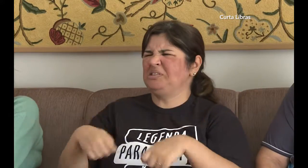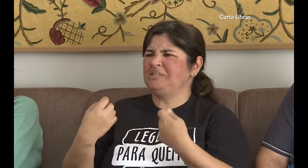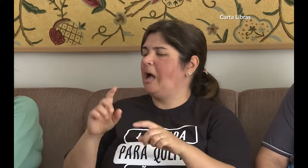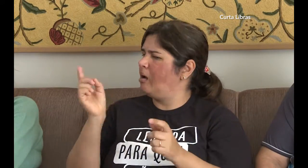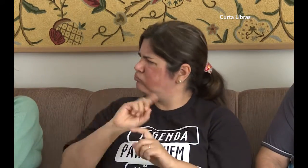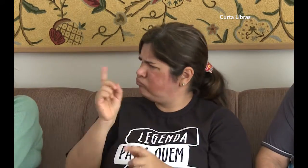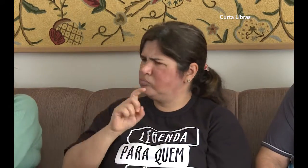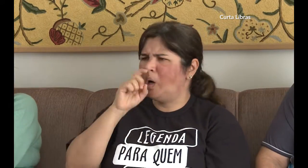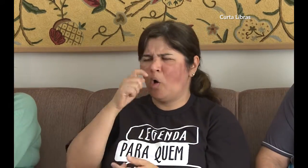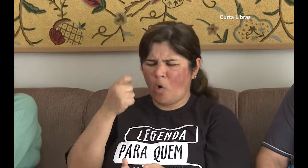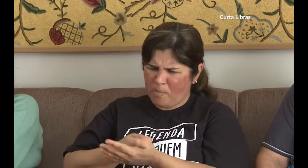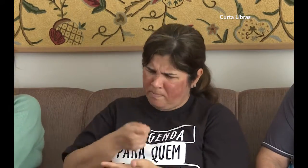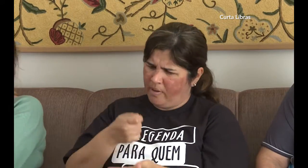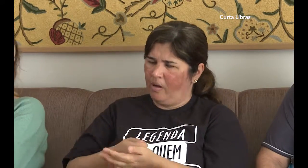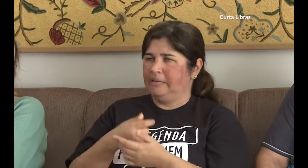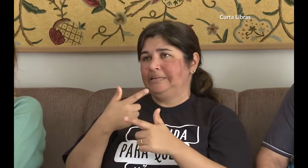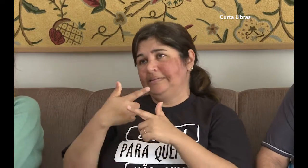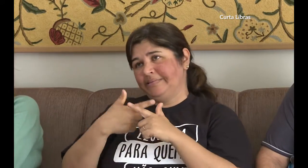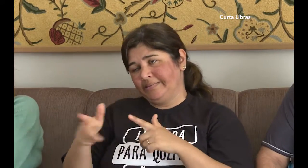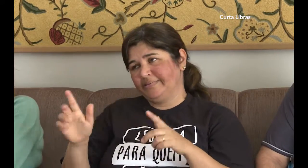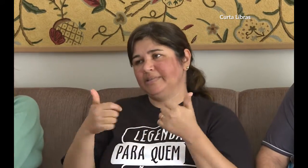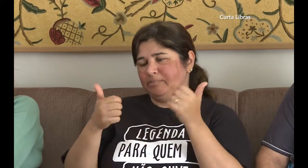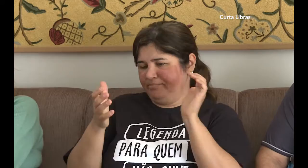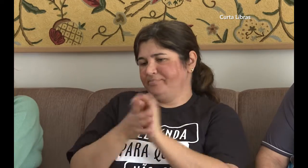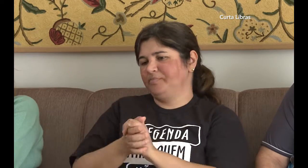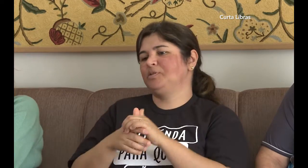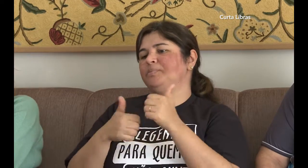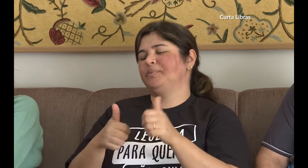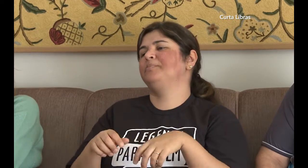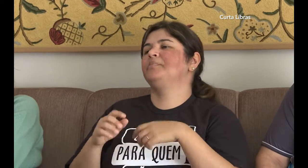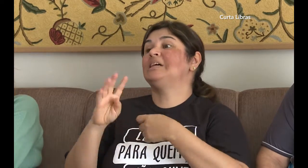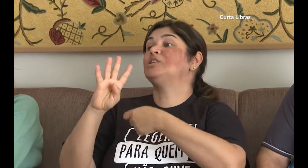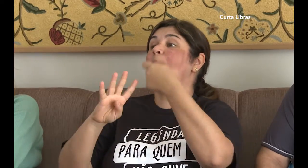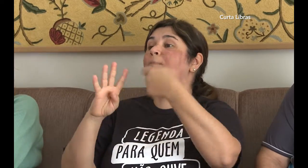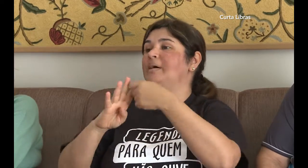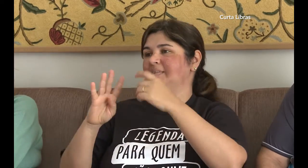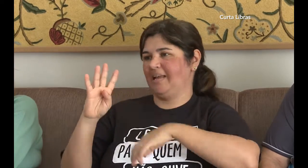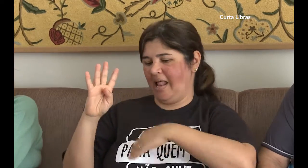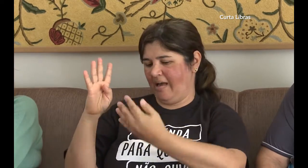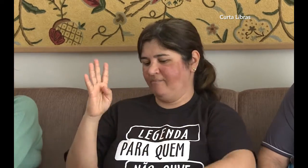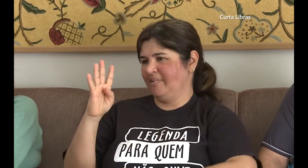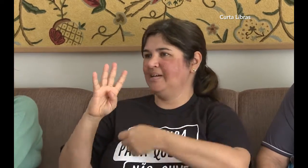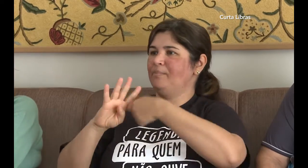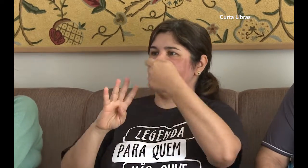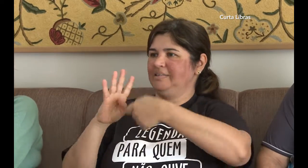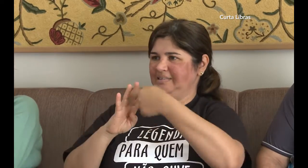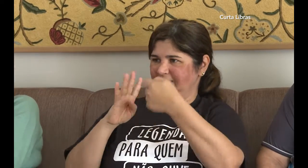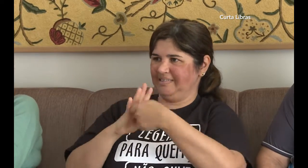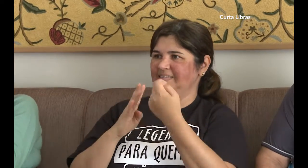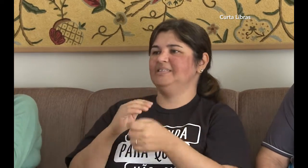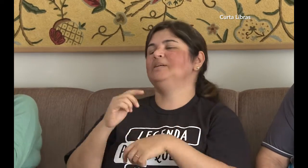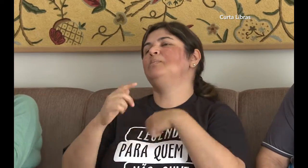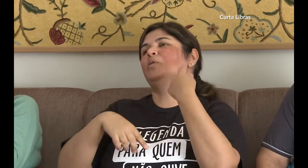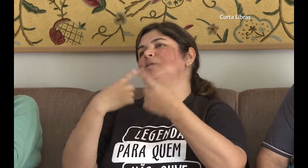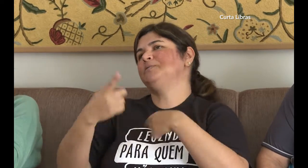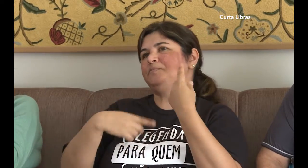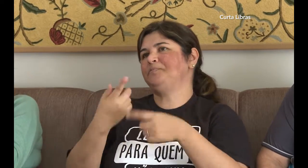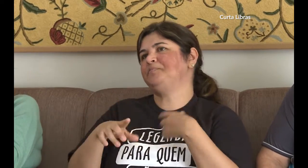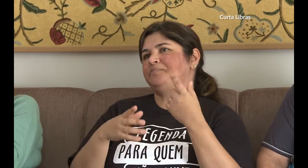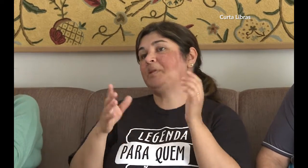Mas, na verdade mesmo, eu não queria casar. Achava que não precisava. Mas o meu pai fez questão que nós casássemos. Ok, então nós